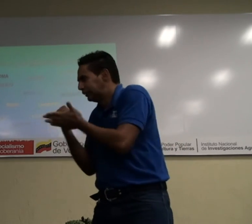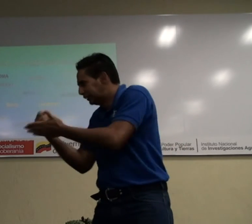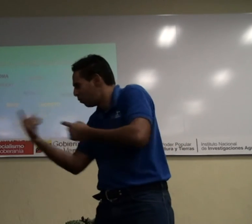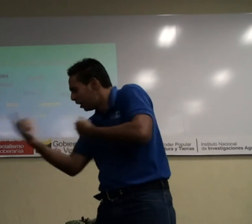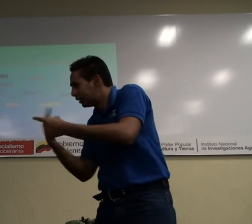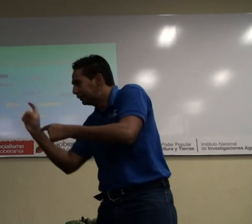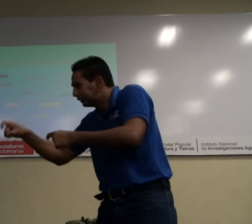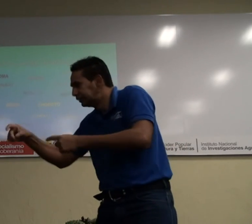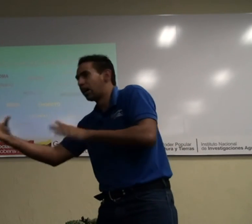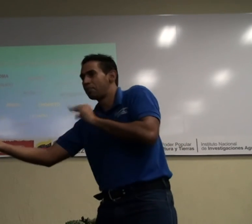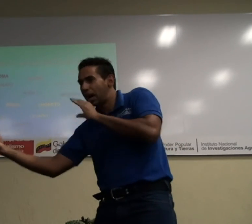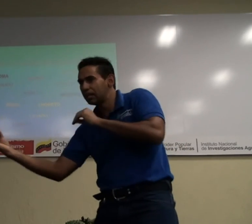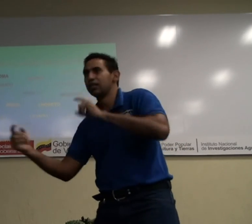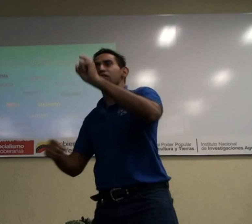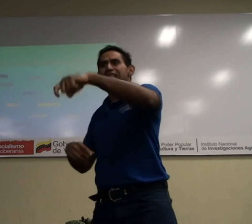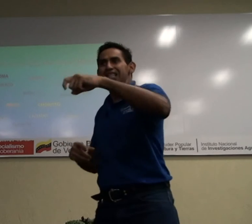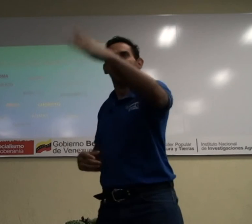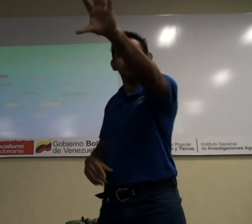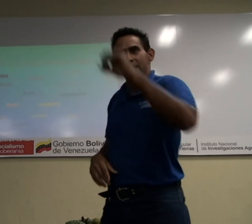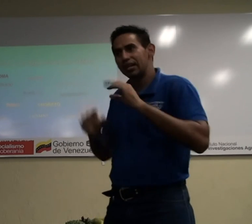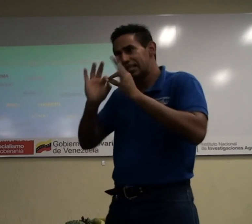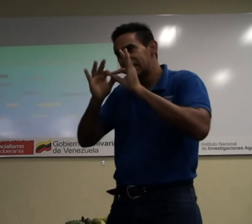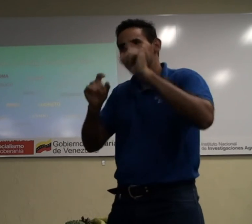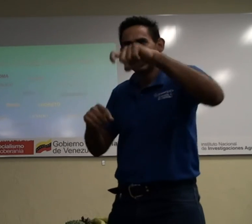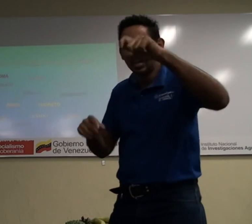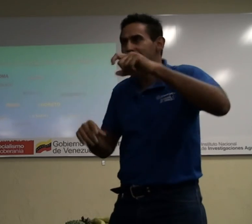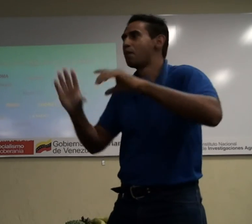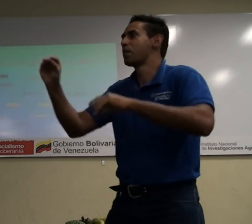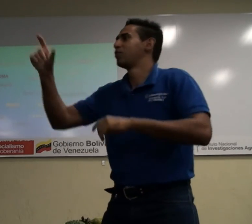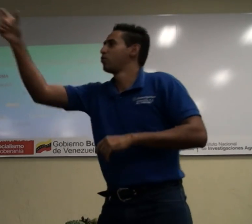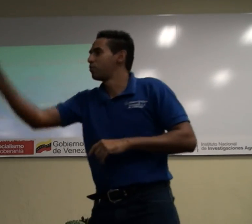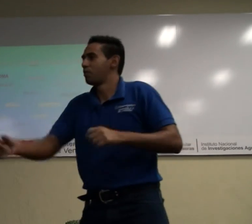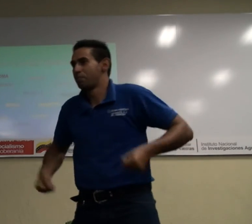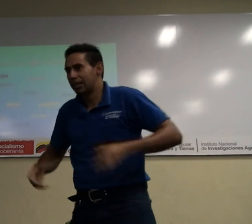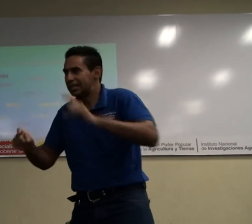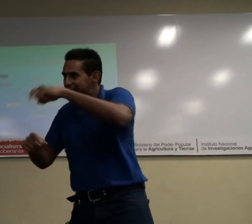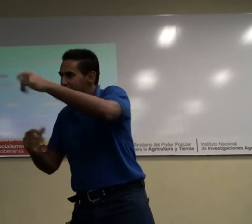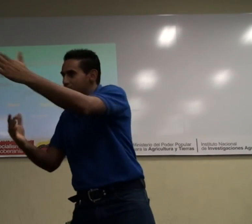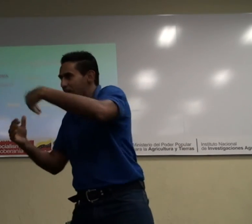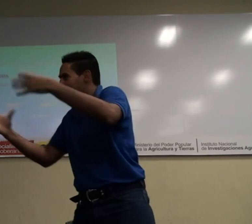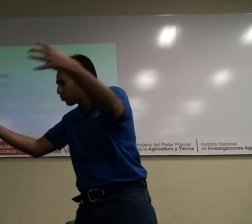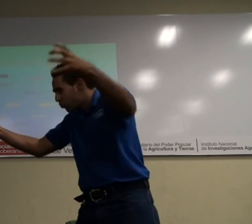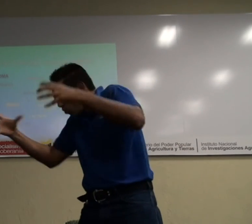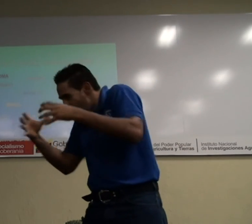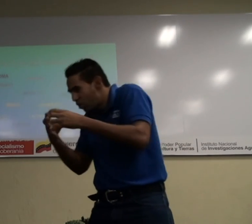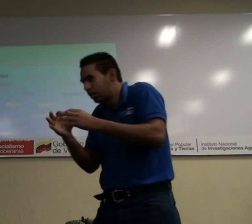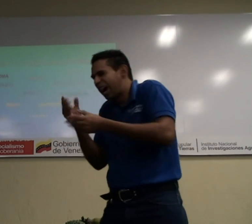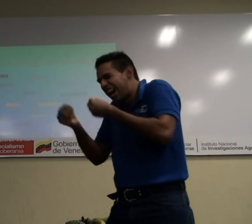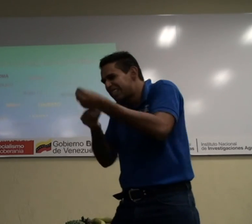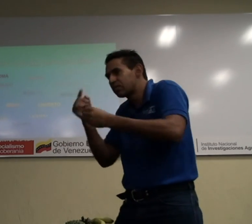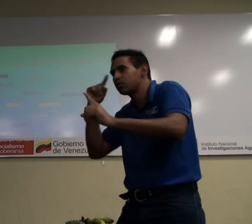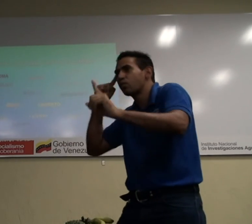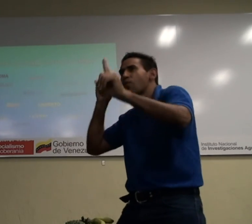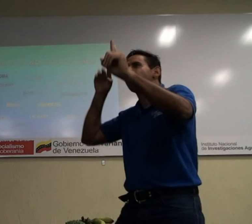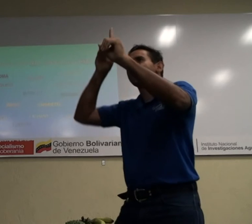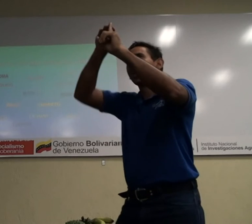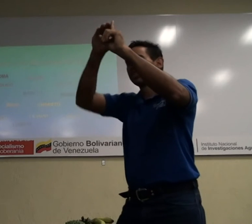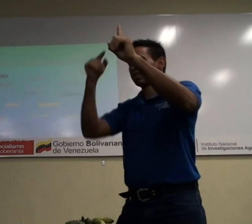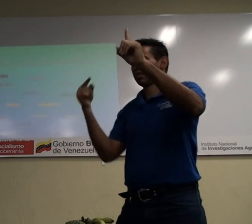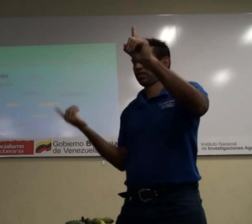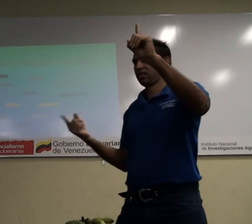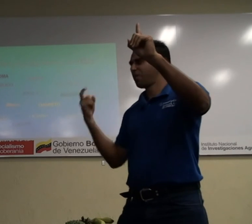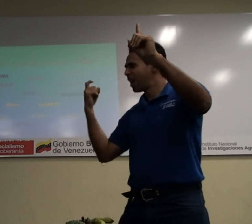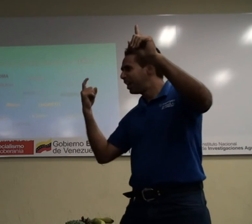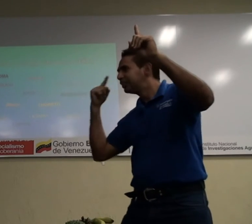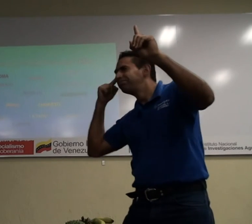ley, tenemos lucha de personas, con las que están trabajando, para lograr esto. Hay interpretas en lengua de señas, hay un grupo, hay